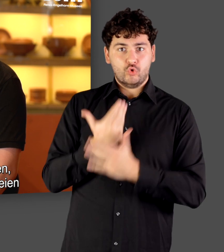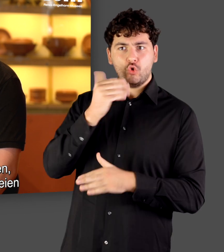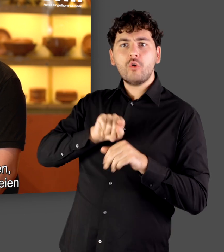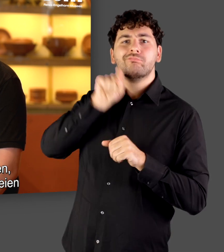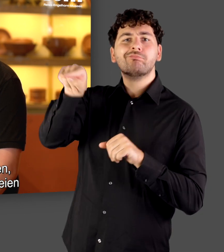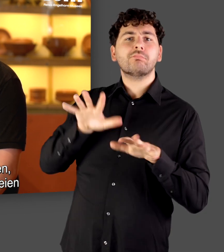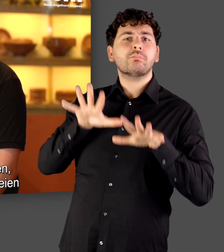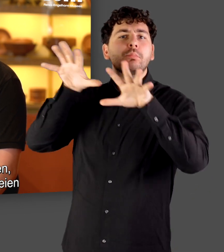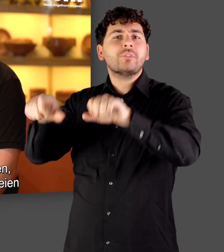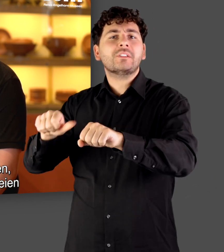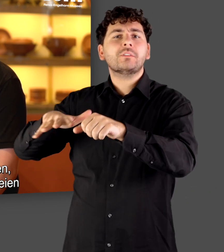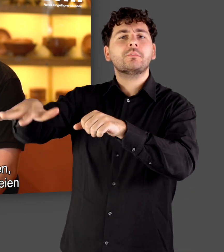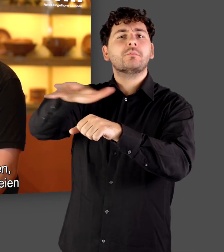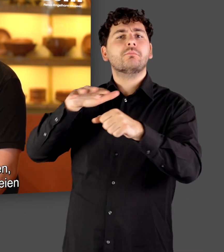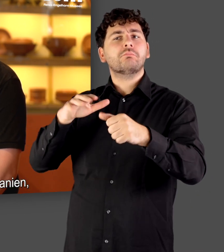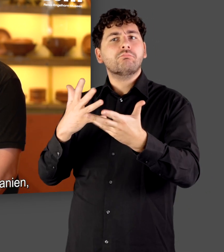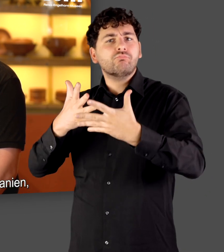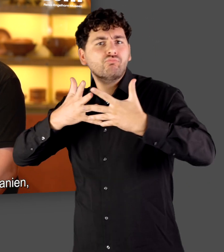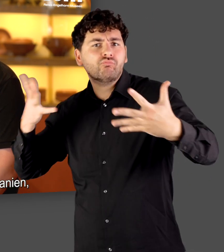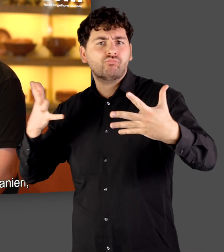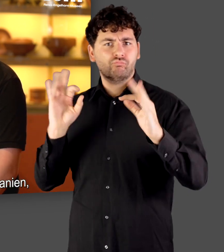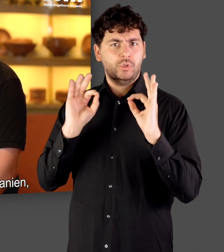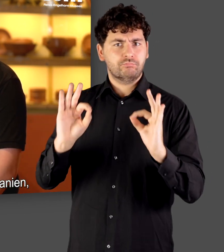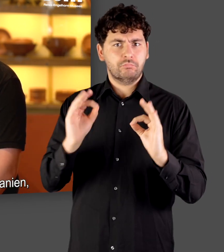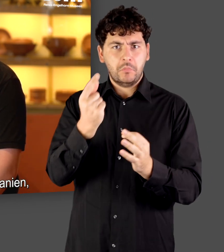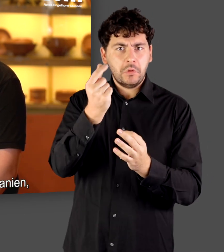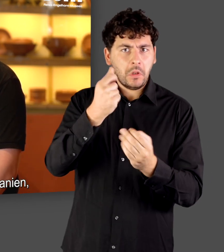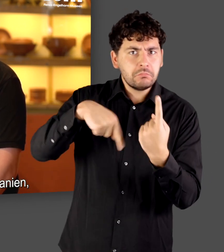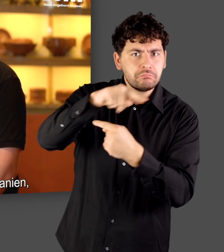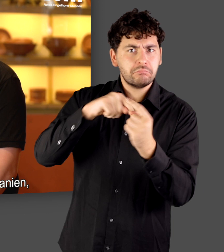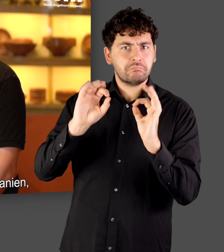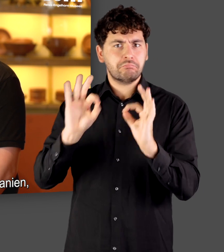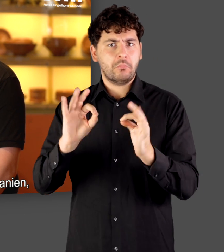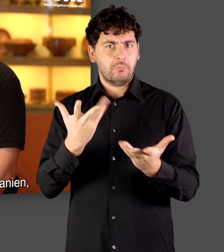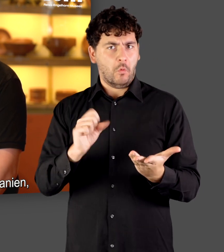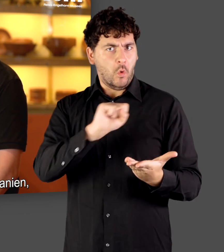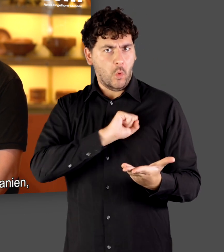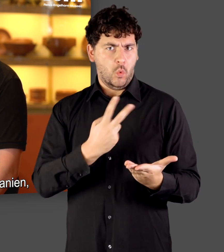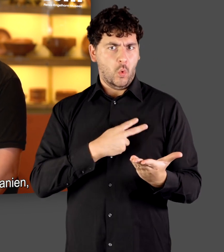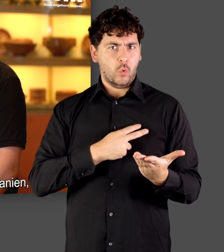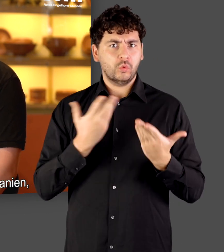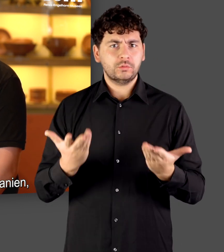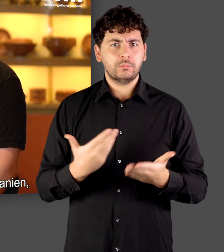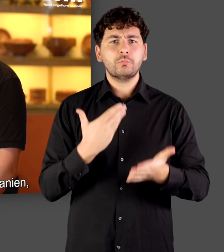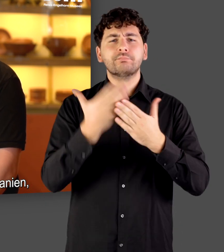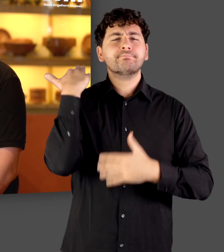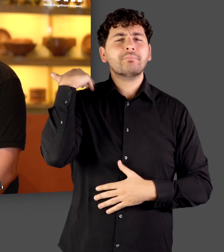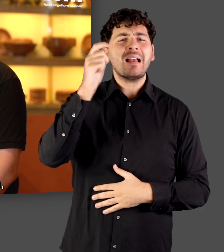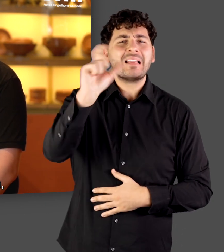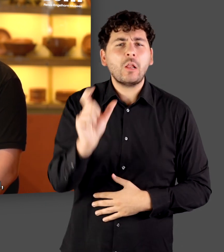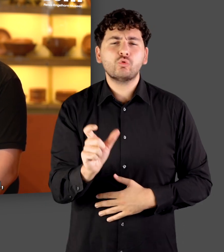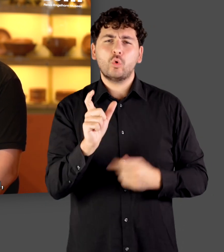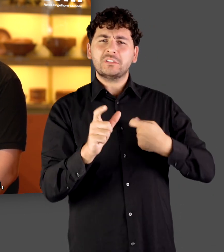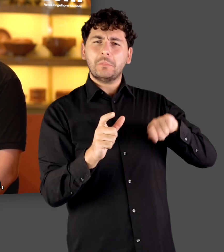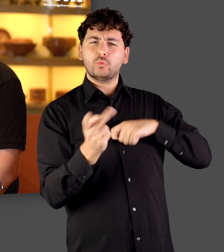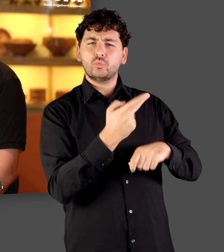in neu eroberten Gebieten Ländereien in einer Größe zu beziehen, wie man es in Italien oder in Spanien, also in